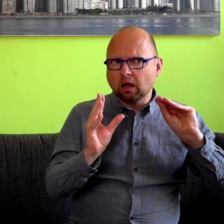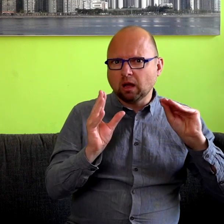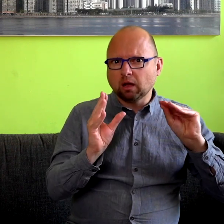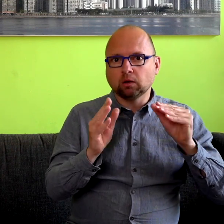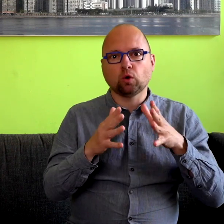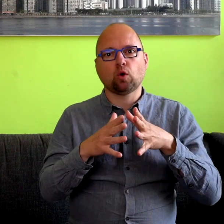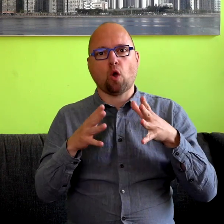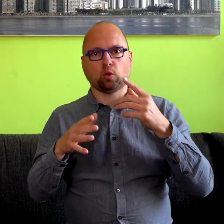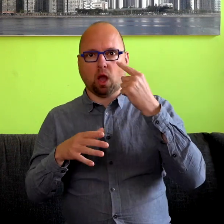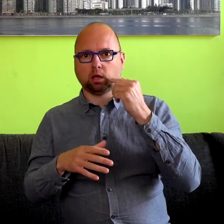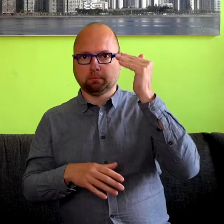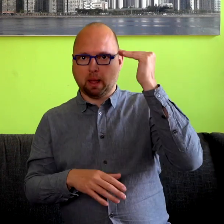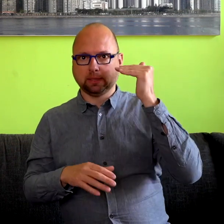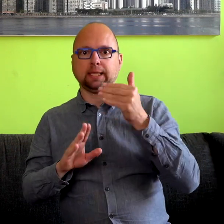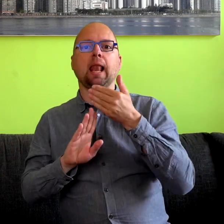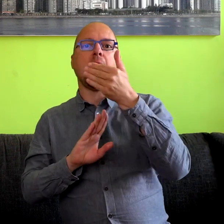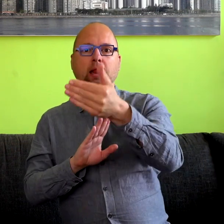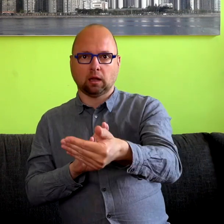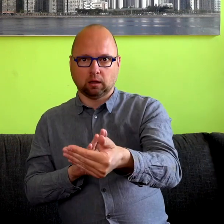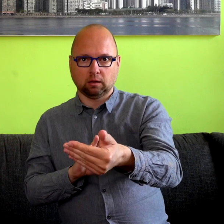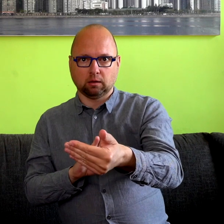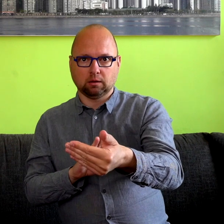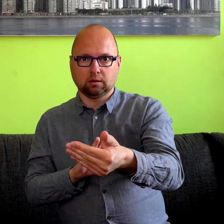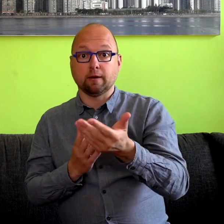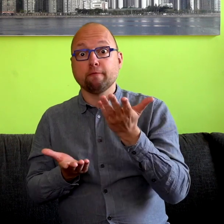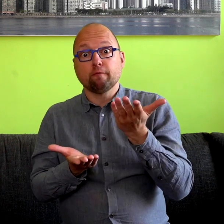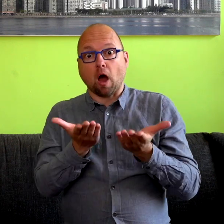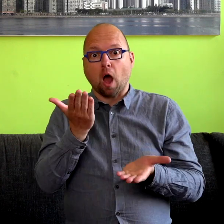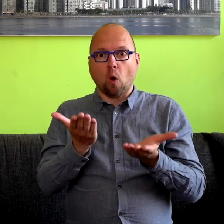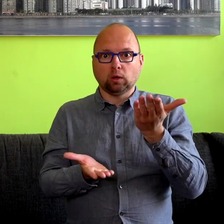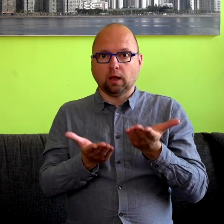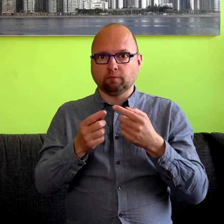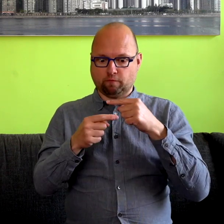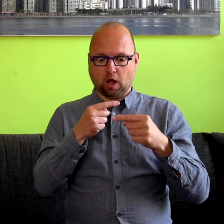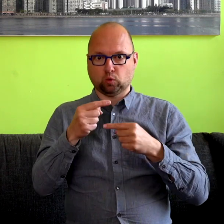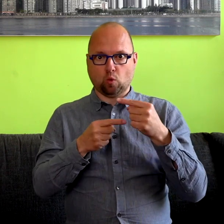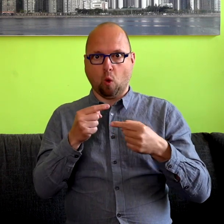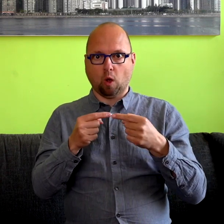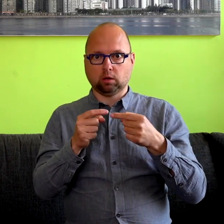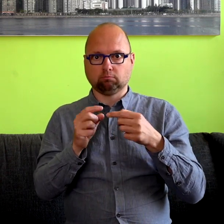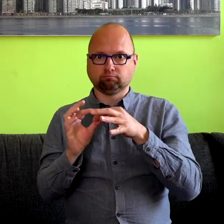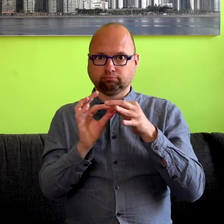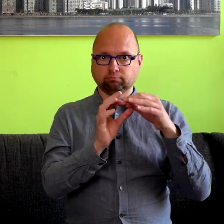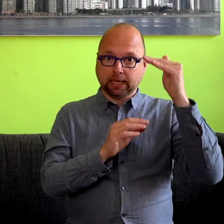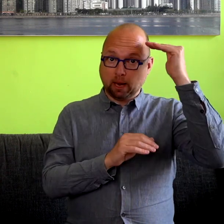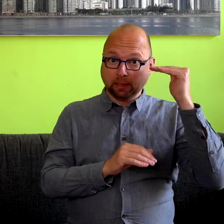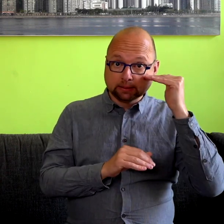kans hebben later op dementie. En die slechthorendheid was de grootste voorspeller in verhouding met die tientallen andere factoren die ook